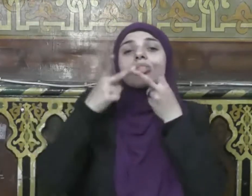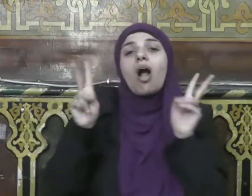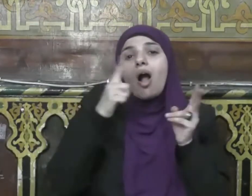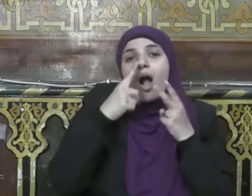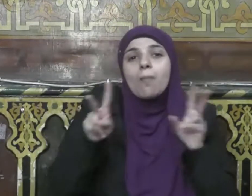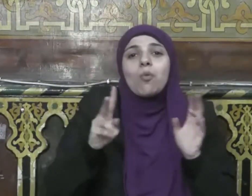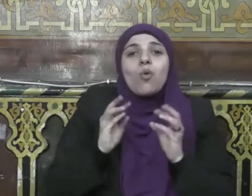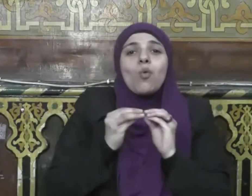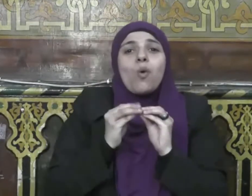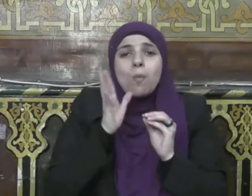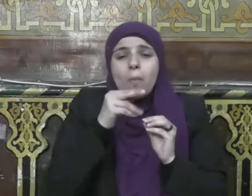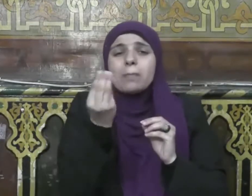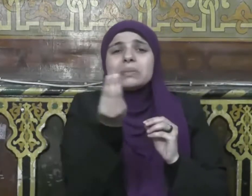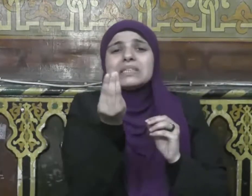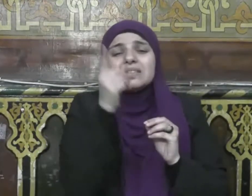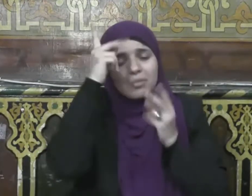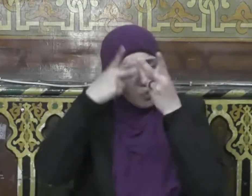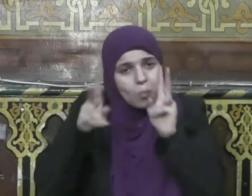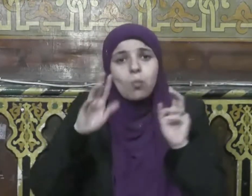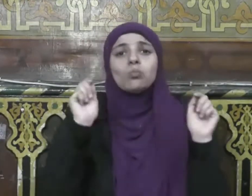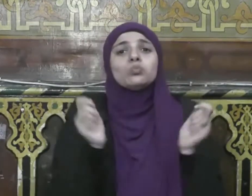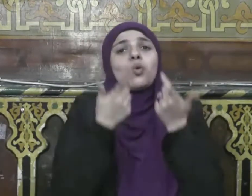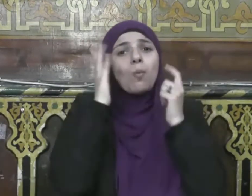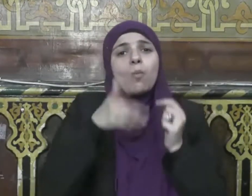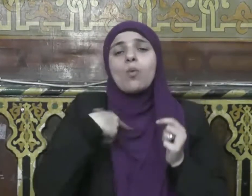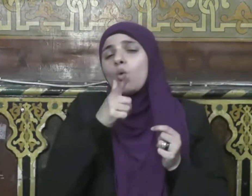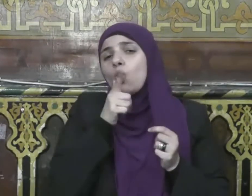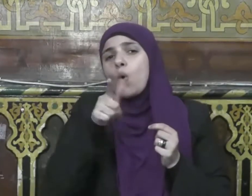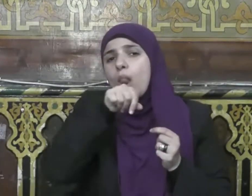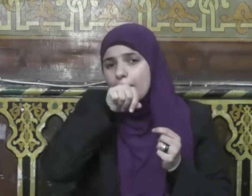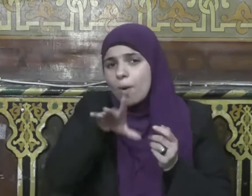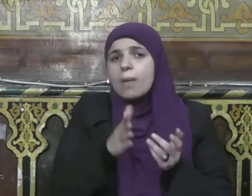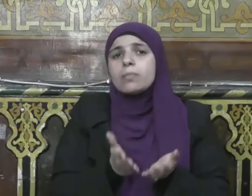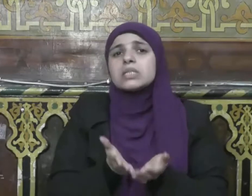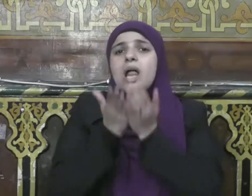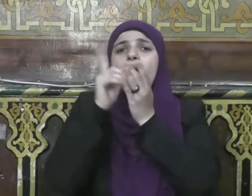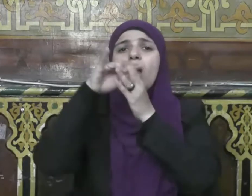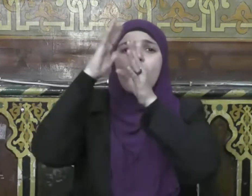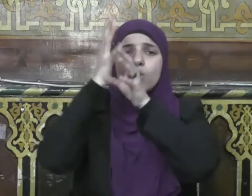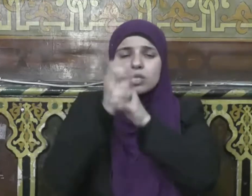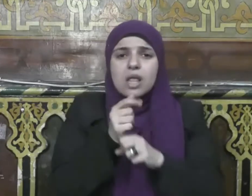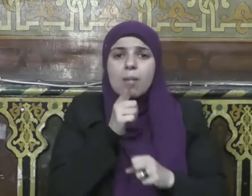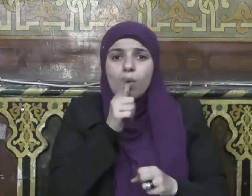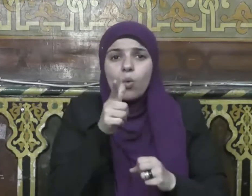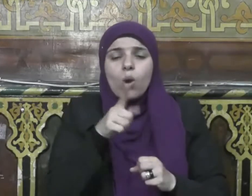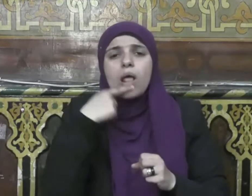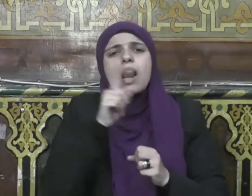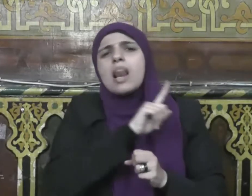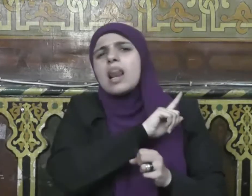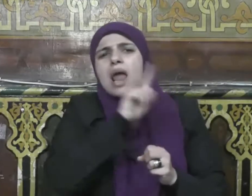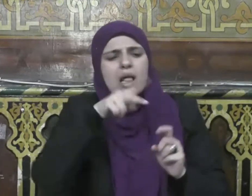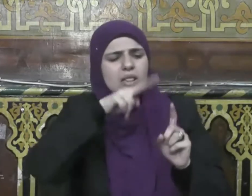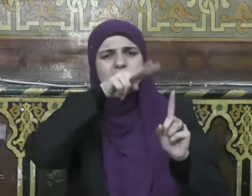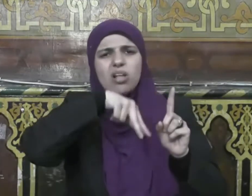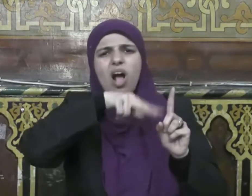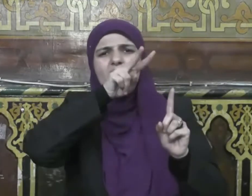وسلم لا تحقرن من المعروف شيئا ولو أن تعطي صلة